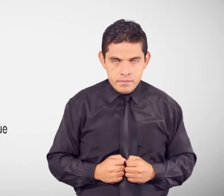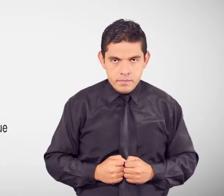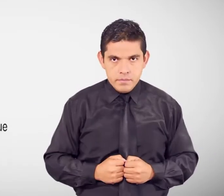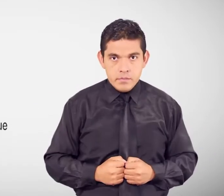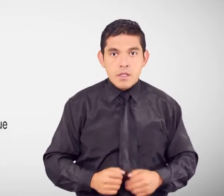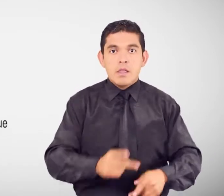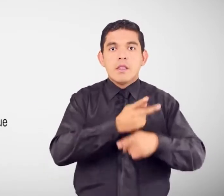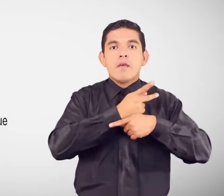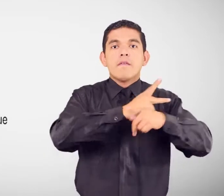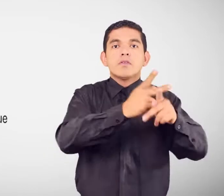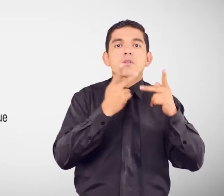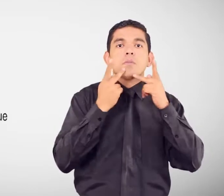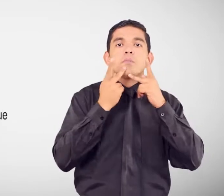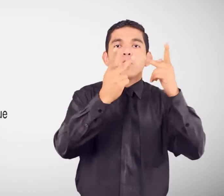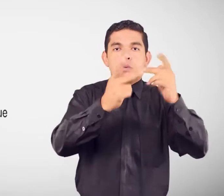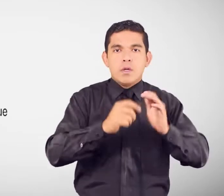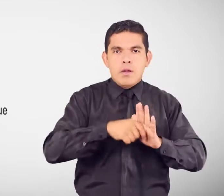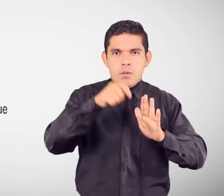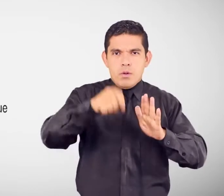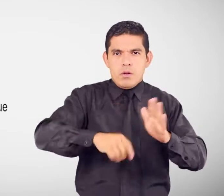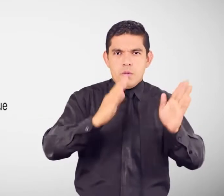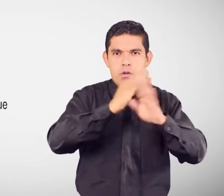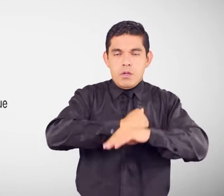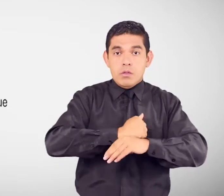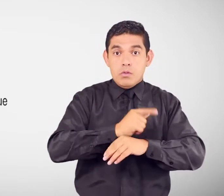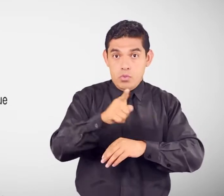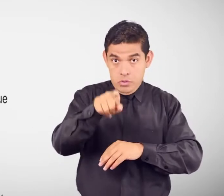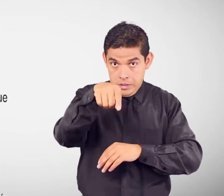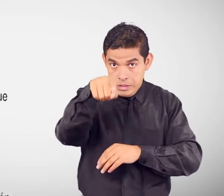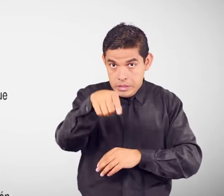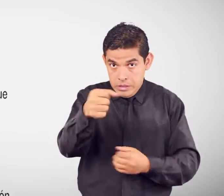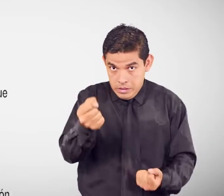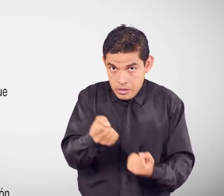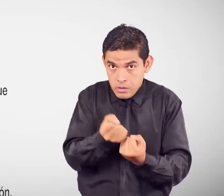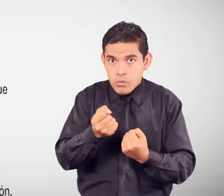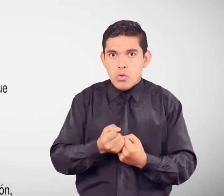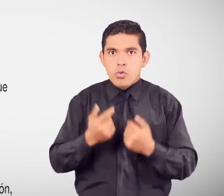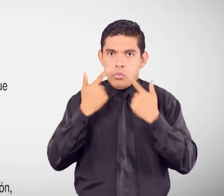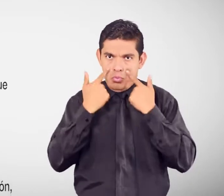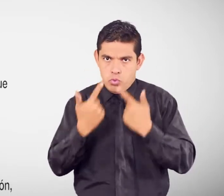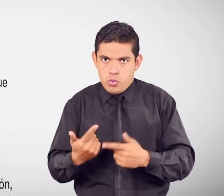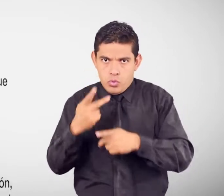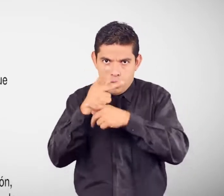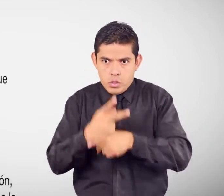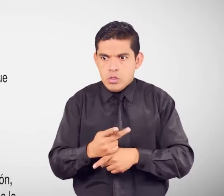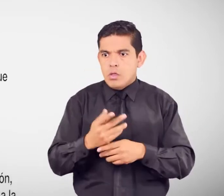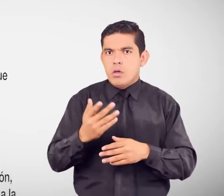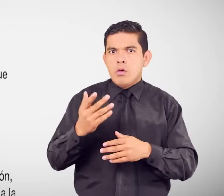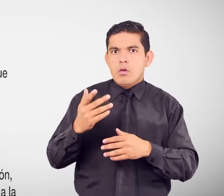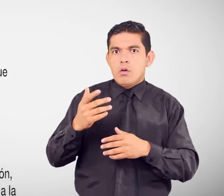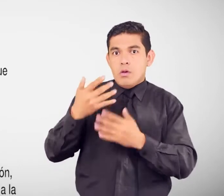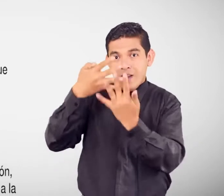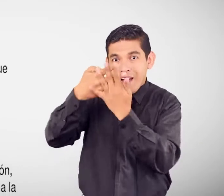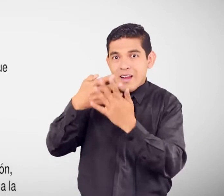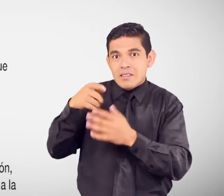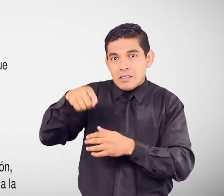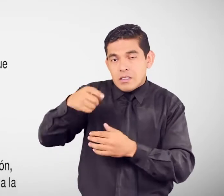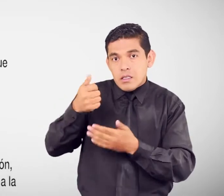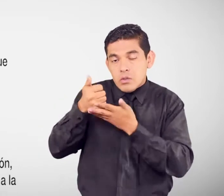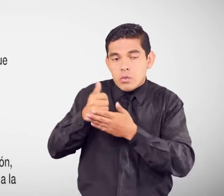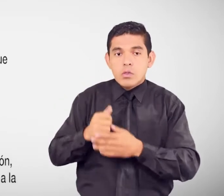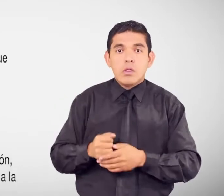necesitas Ser asistido sobre las acciones constitucionales Acciones de protección AVEAS Corpus AVEAS Data